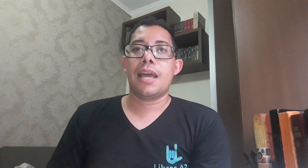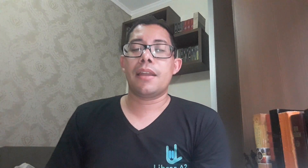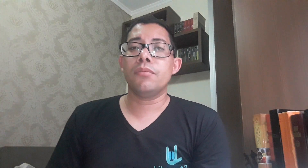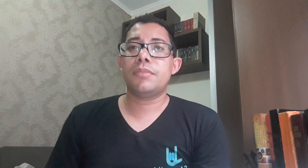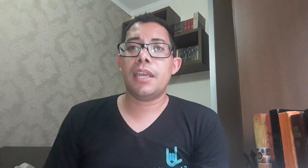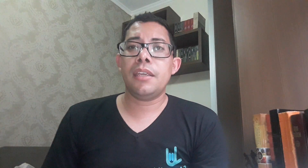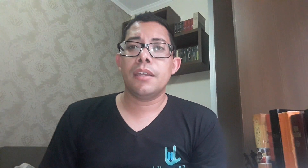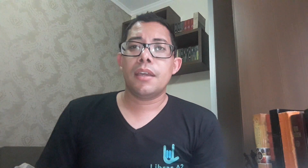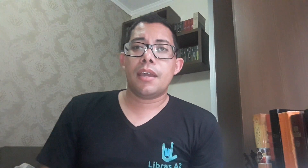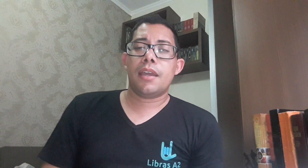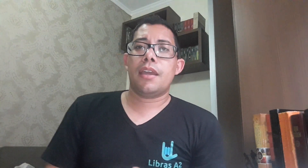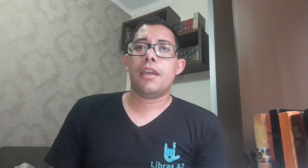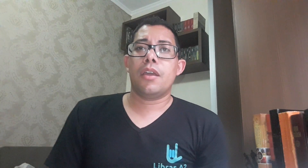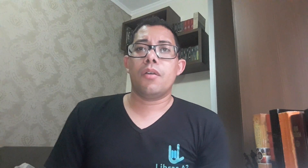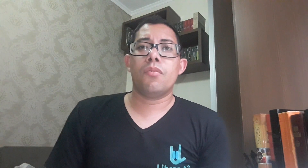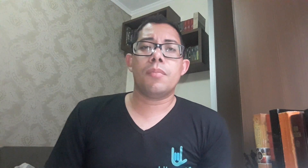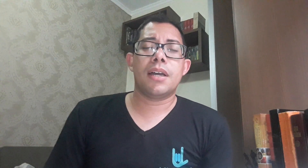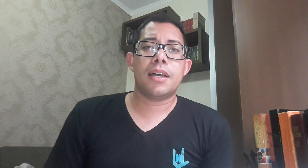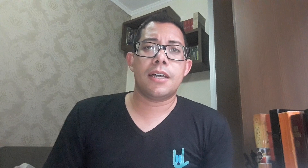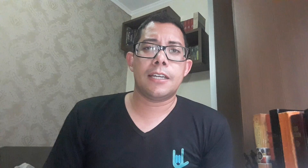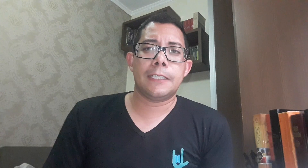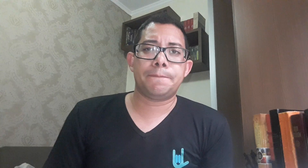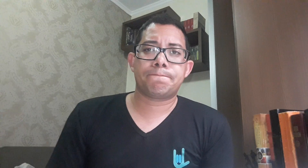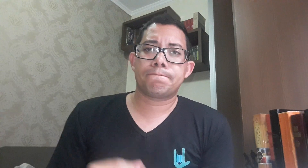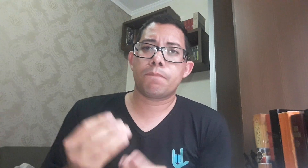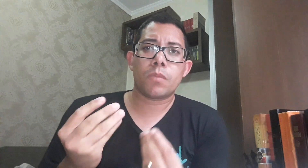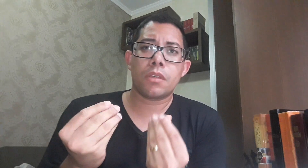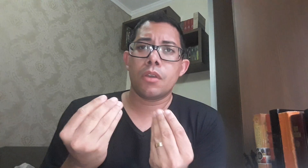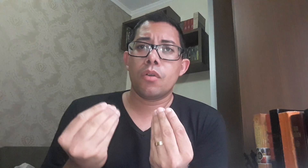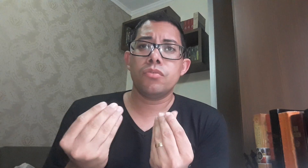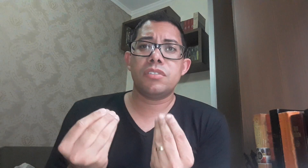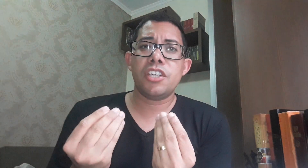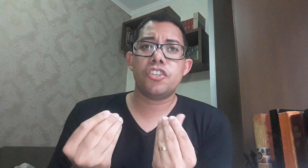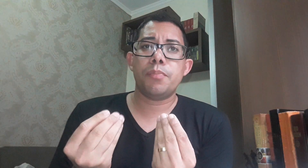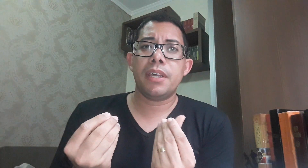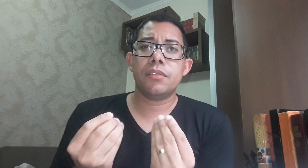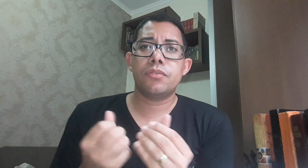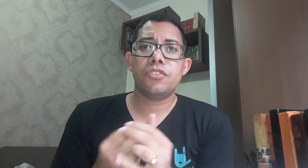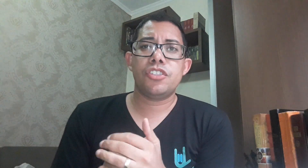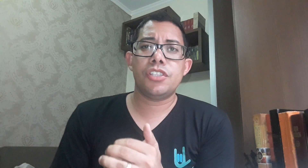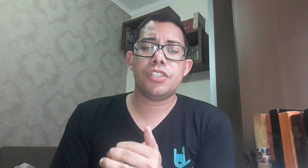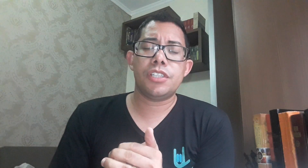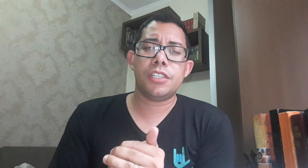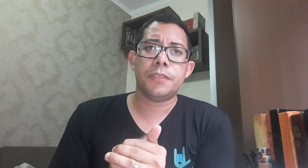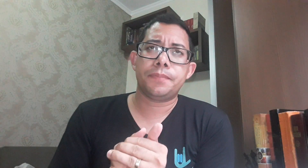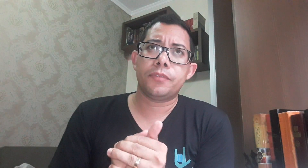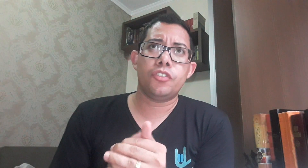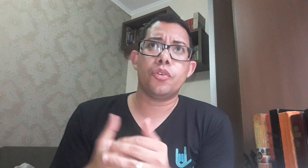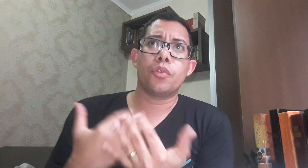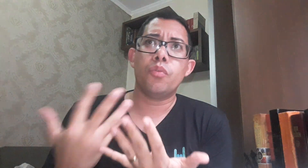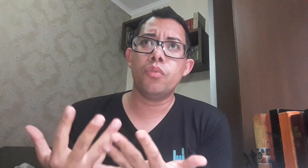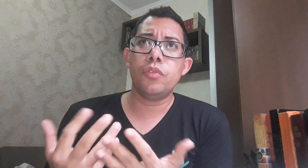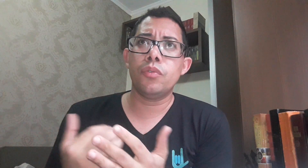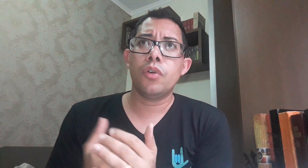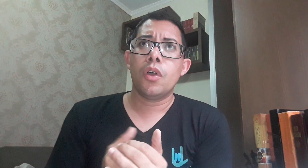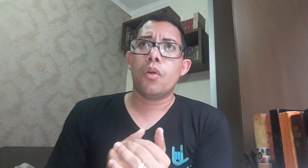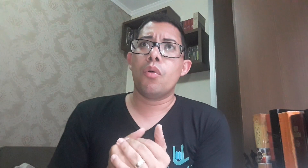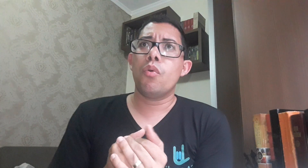ela não tem um sentimento de orgulho ou